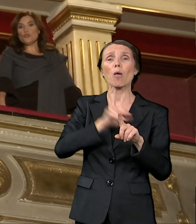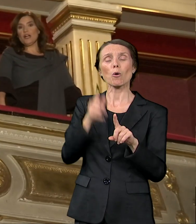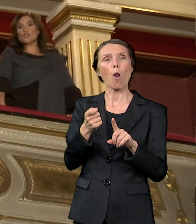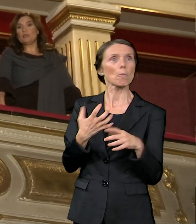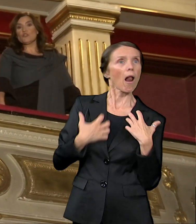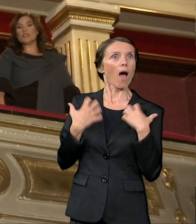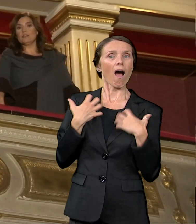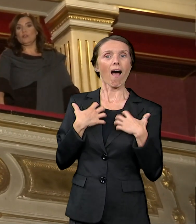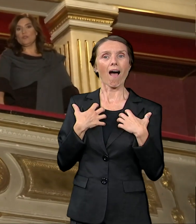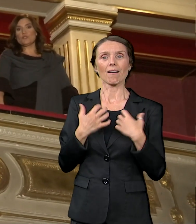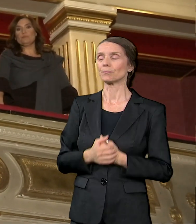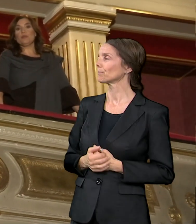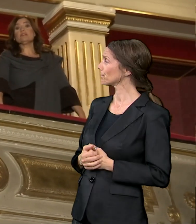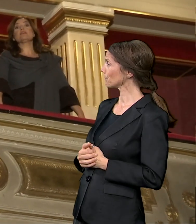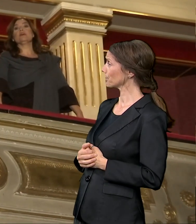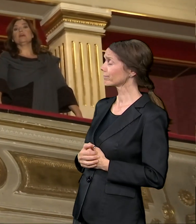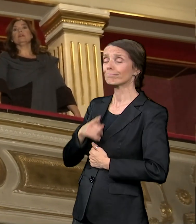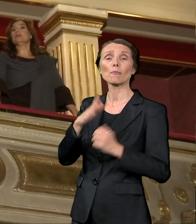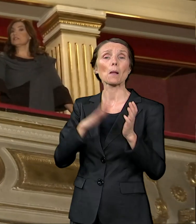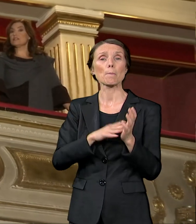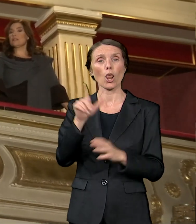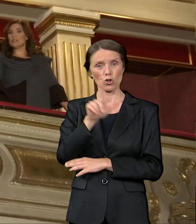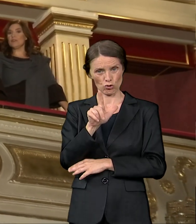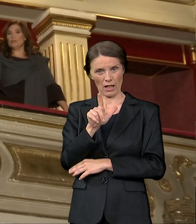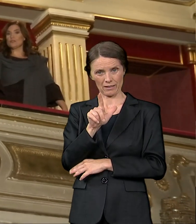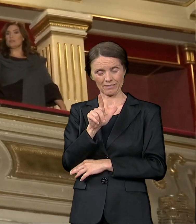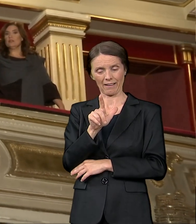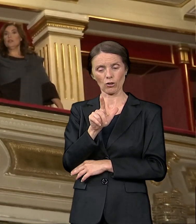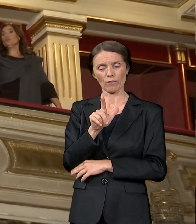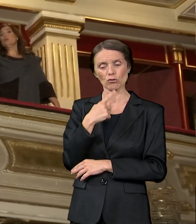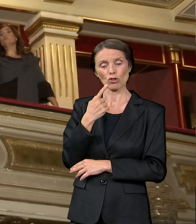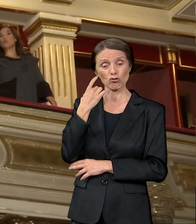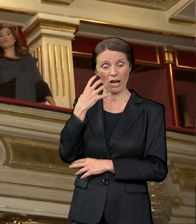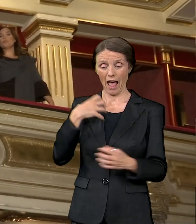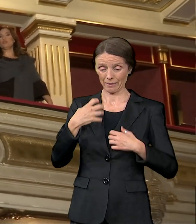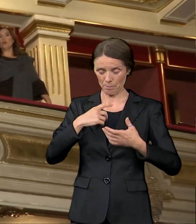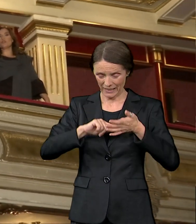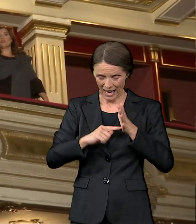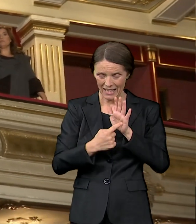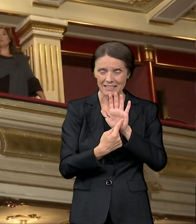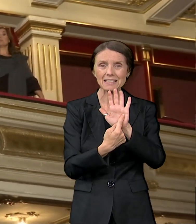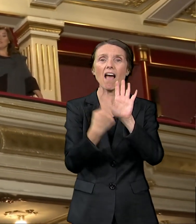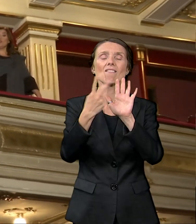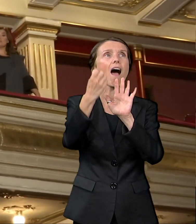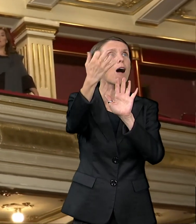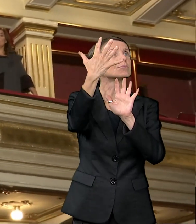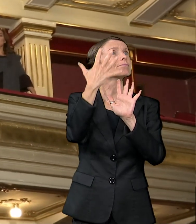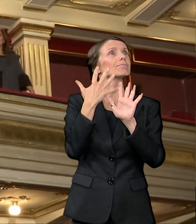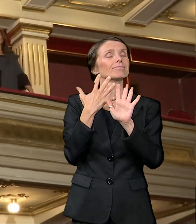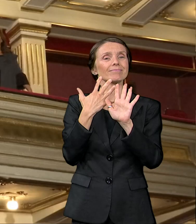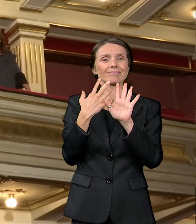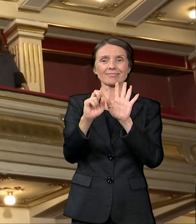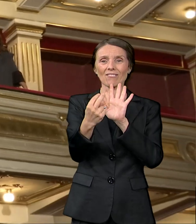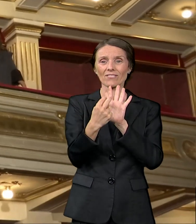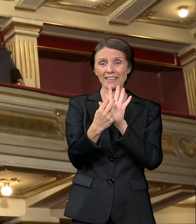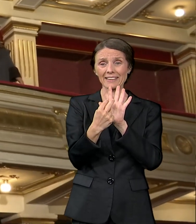Kao što kaže Miloš Latinović, predstava je izlazak na svetlost. To je društveni događaj. Sve ostalo je